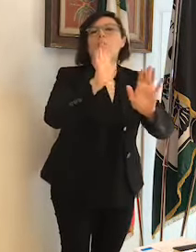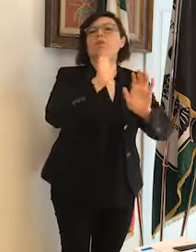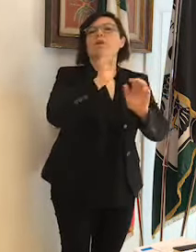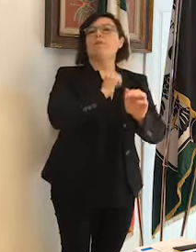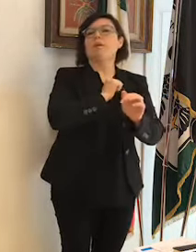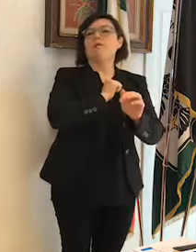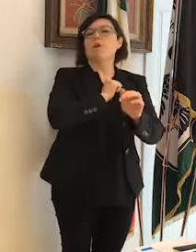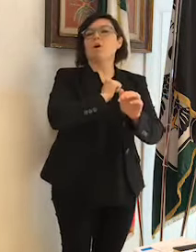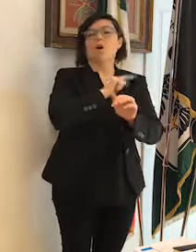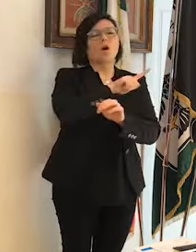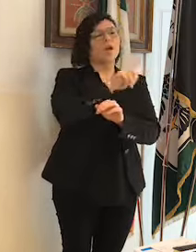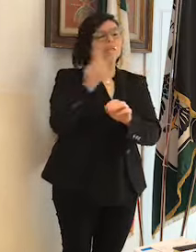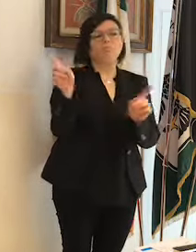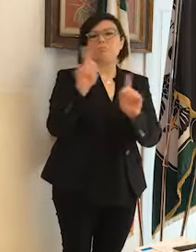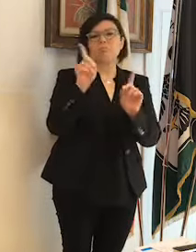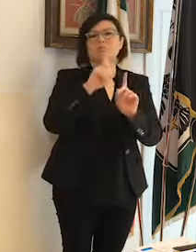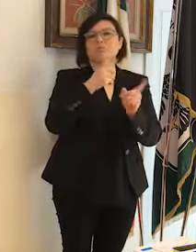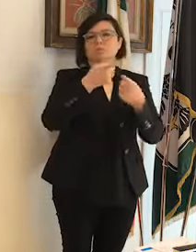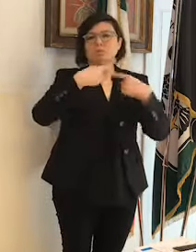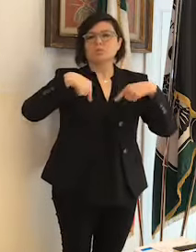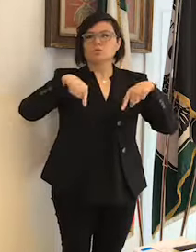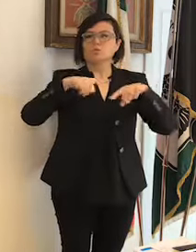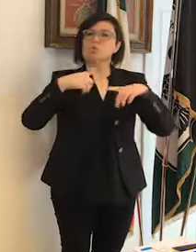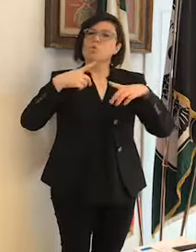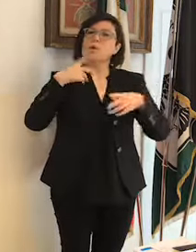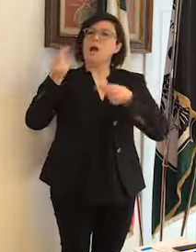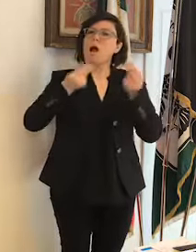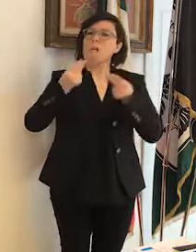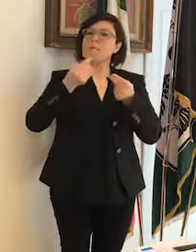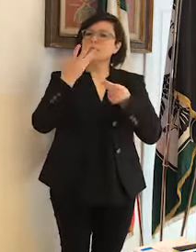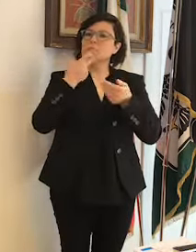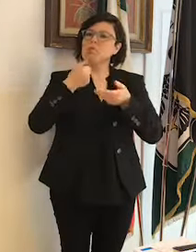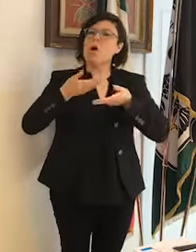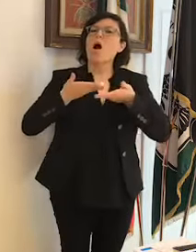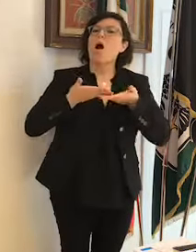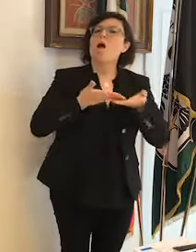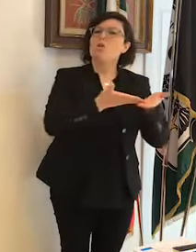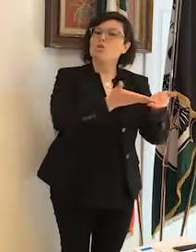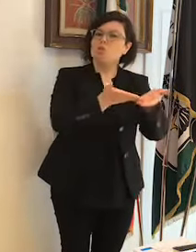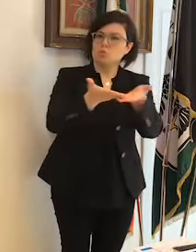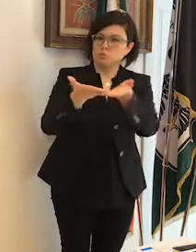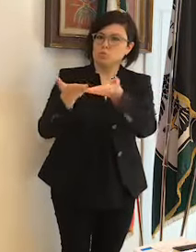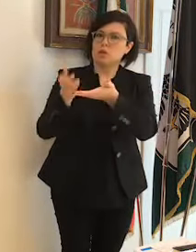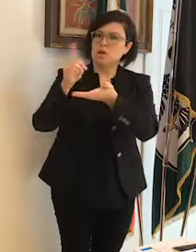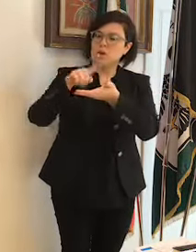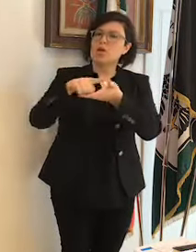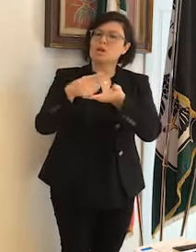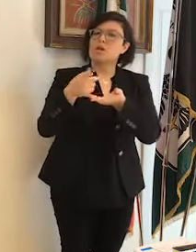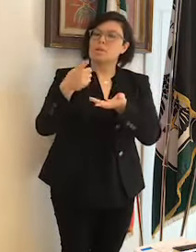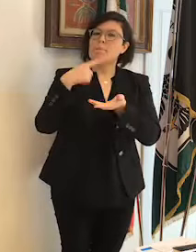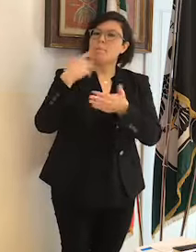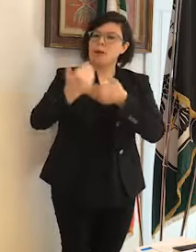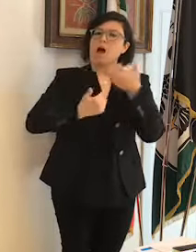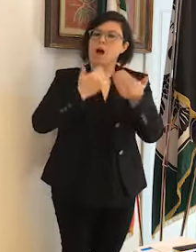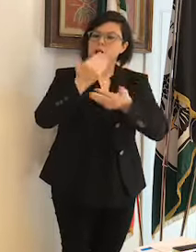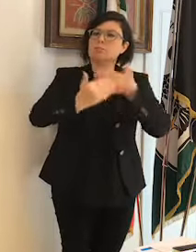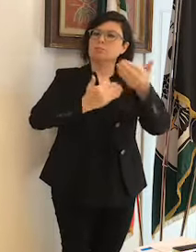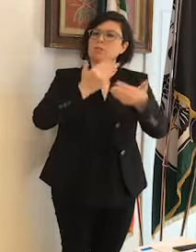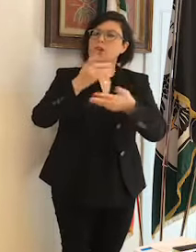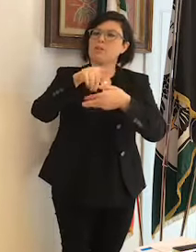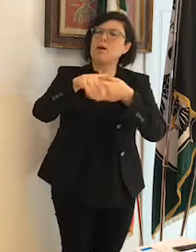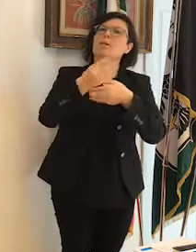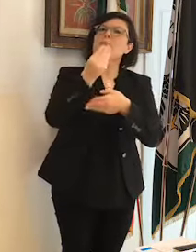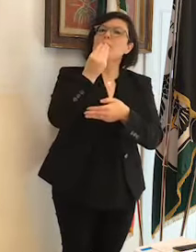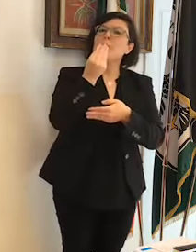condizioni di indigenza al punto tale da non poter avere il minimo indispensabile per la sopravvivenza, per